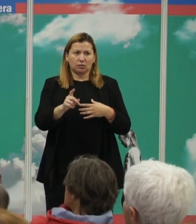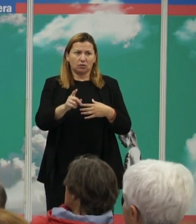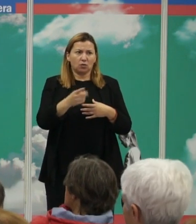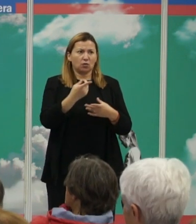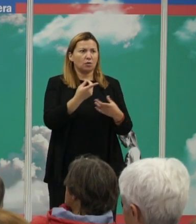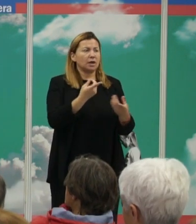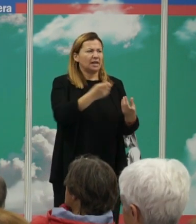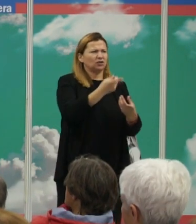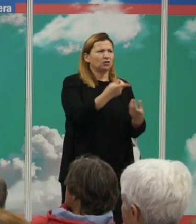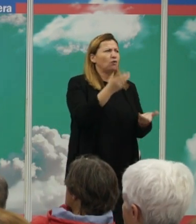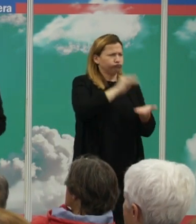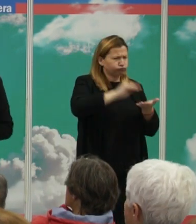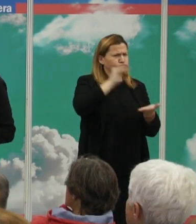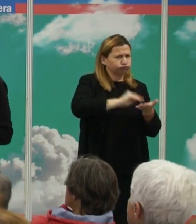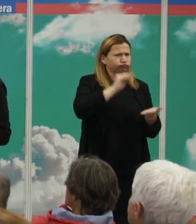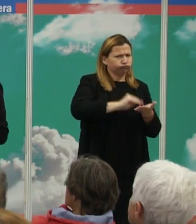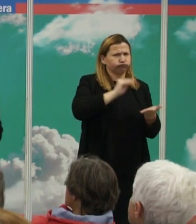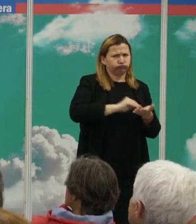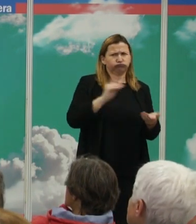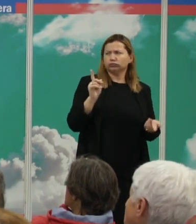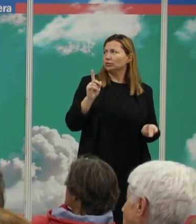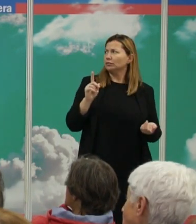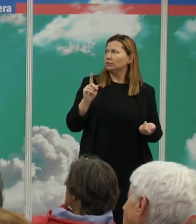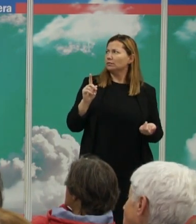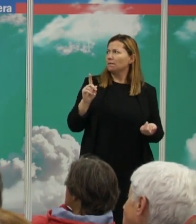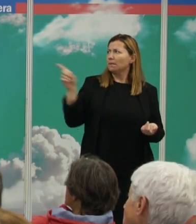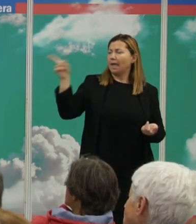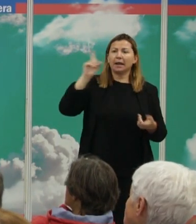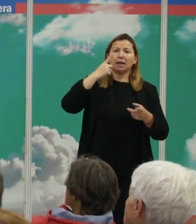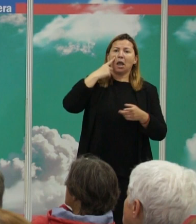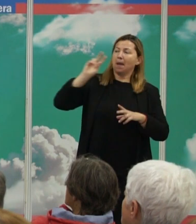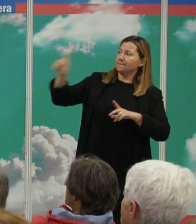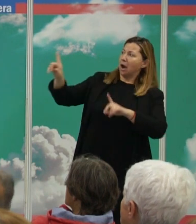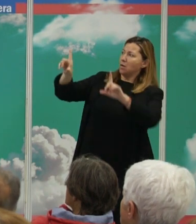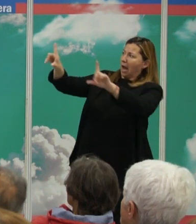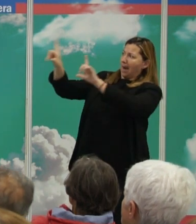con mucha frecuencia, pero en general se puede dar en naturaleza. Aquí he puesto una serie de imágenes